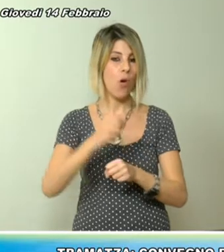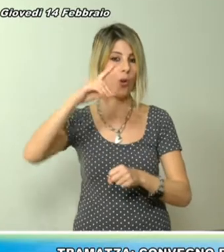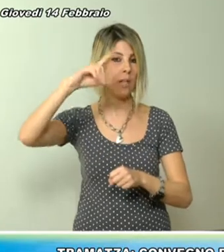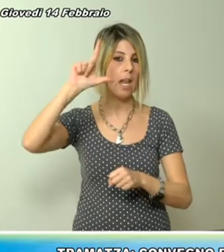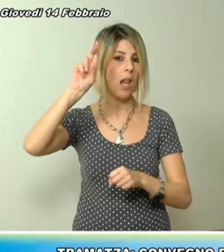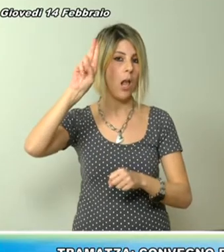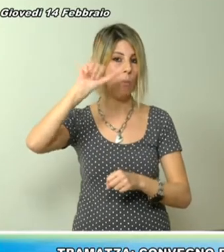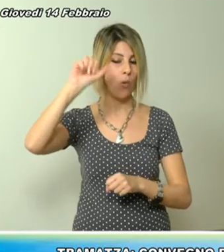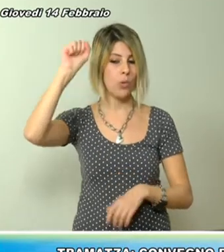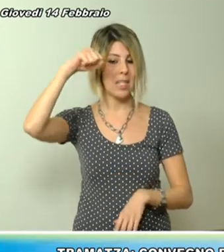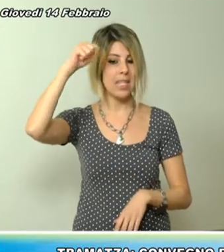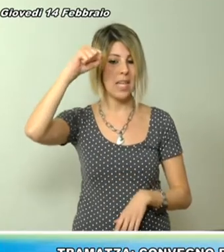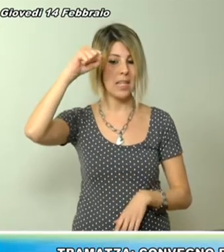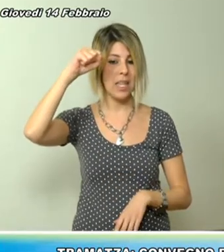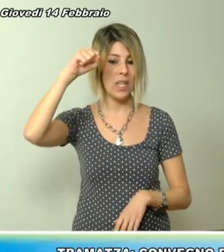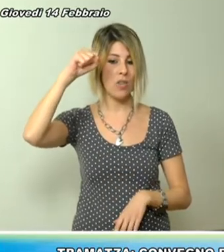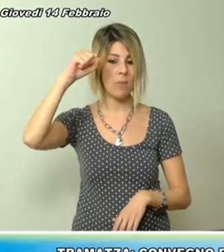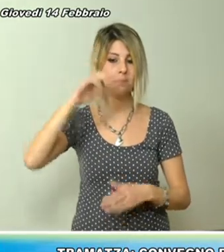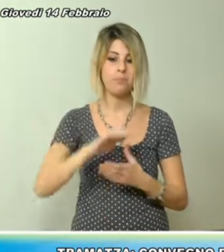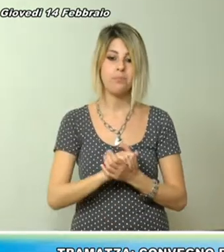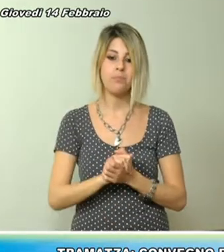ricadano tutte sul cittadino